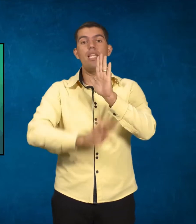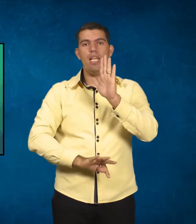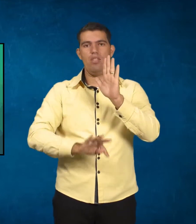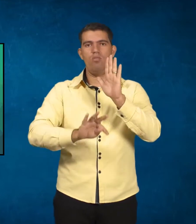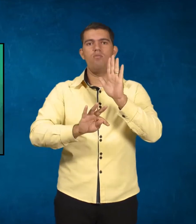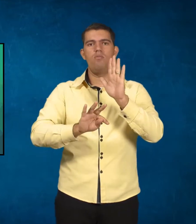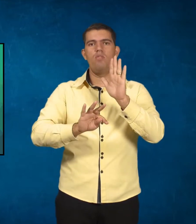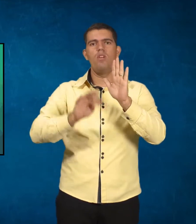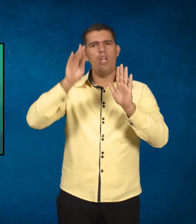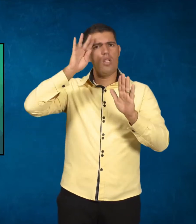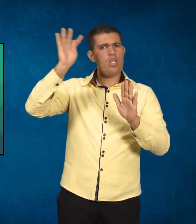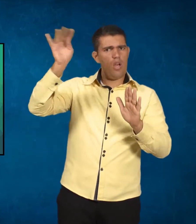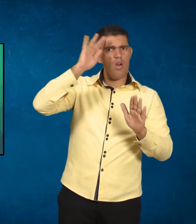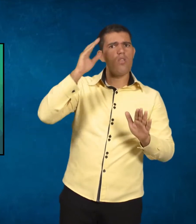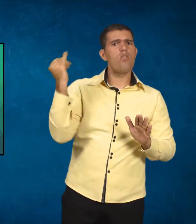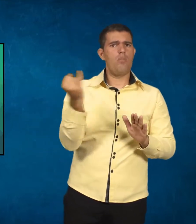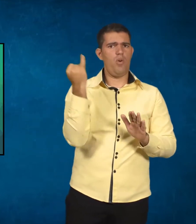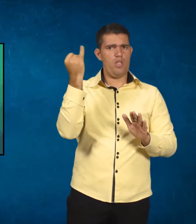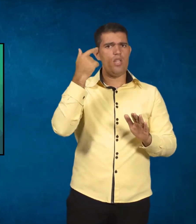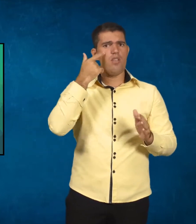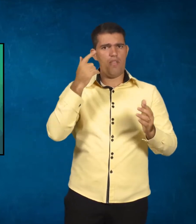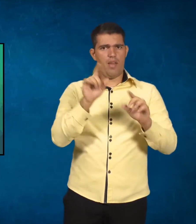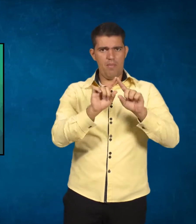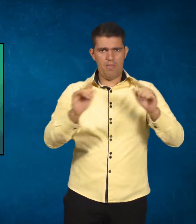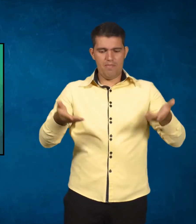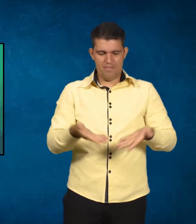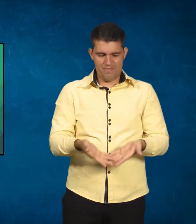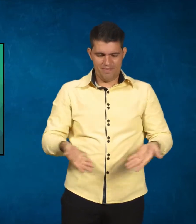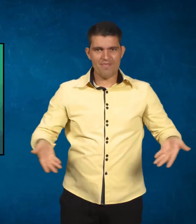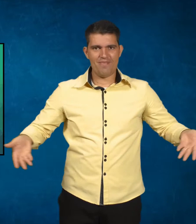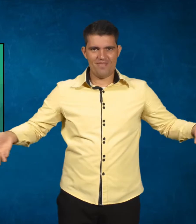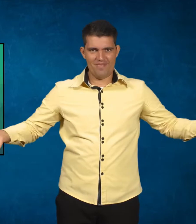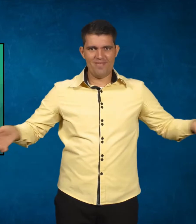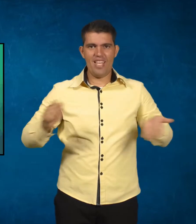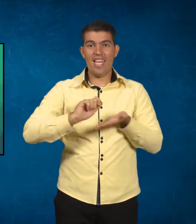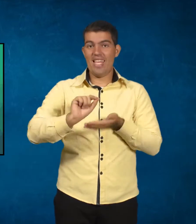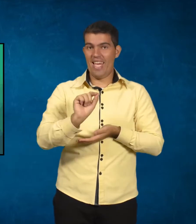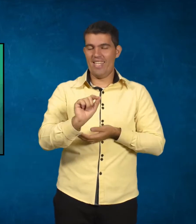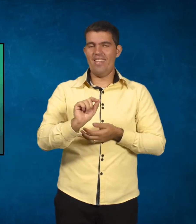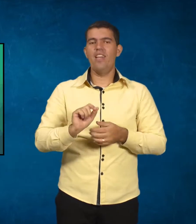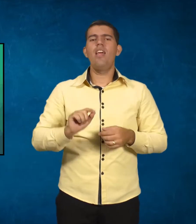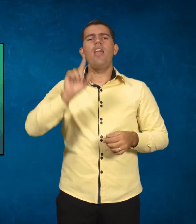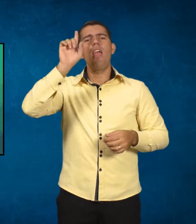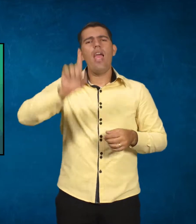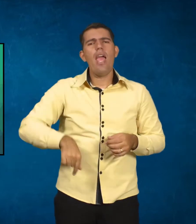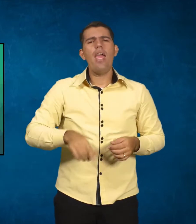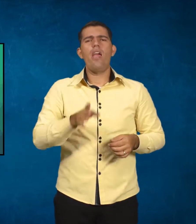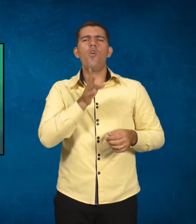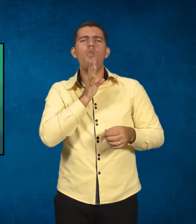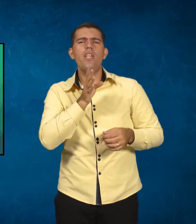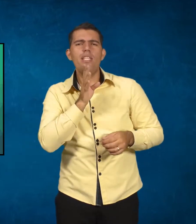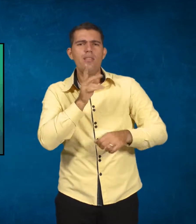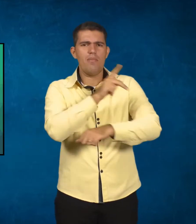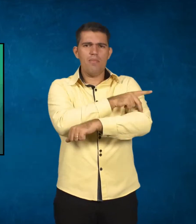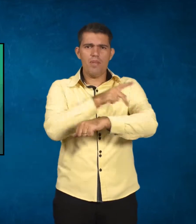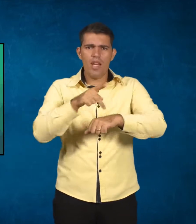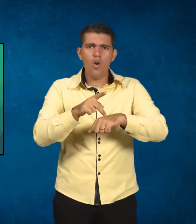também foi um teórico importante e ele cria a questão do conhecimento pedagógico do conteúdo. Ele cria essa